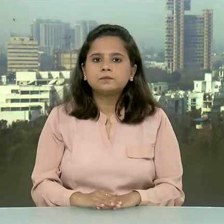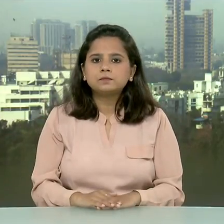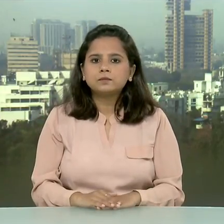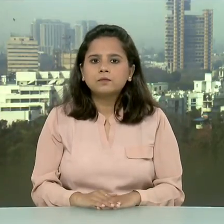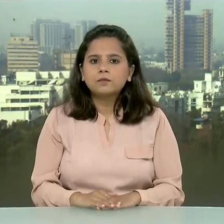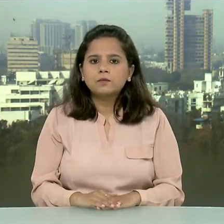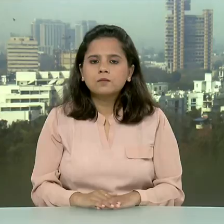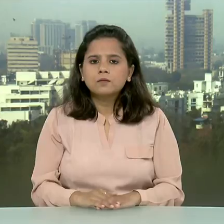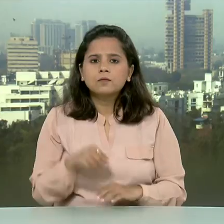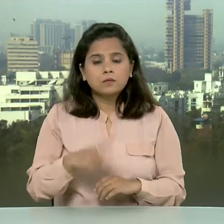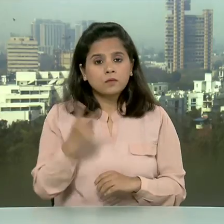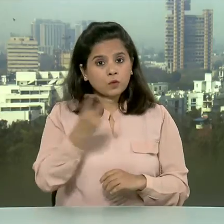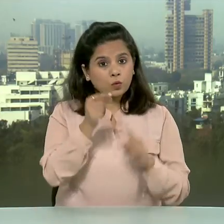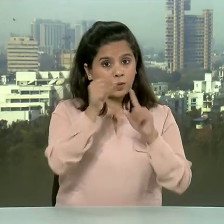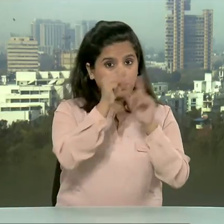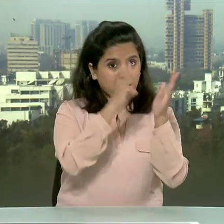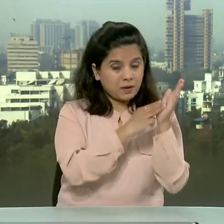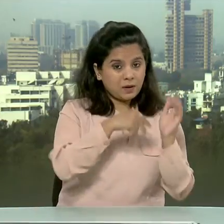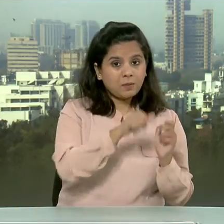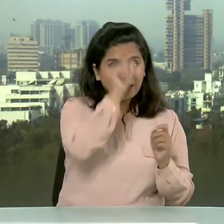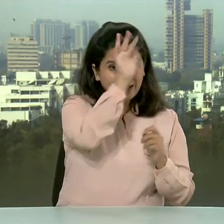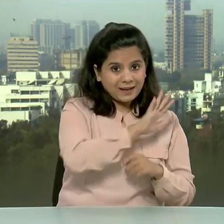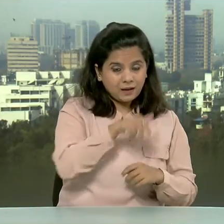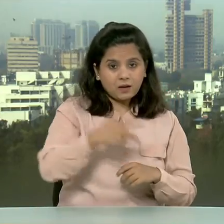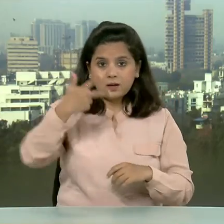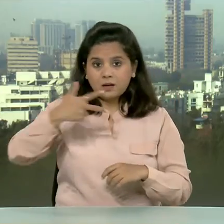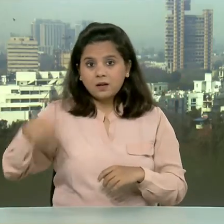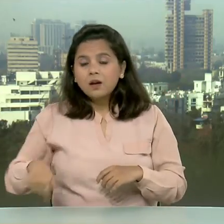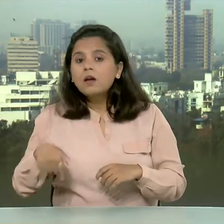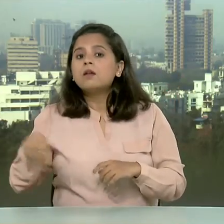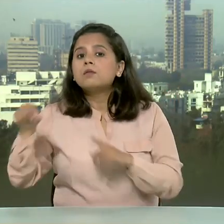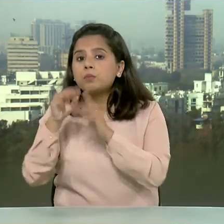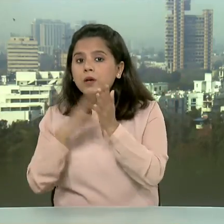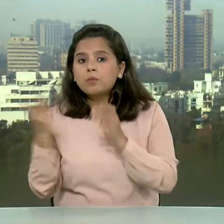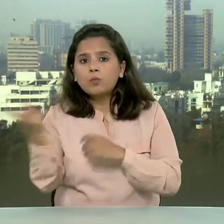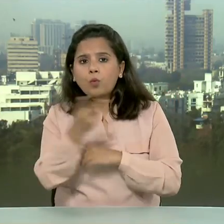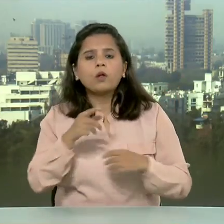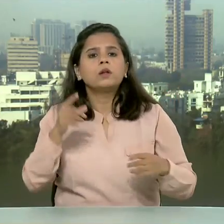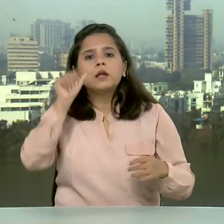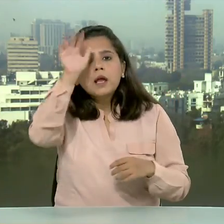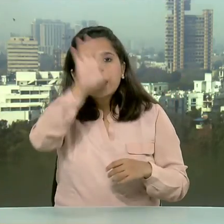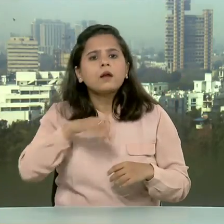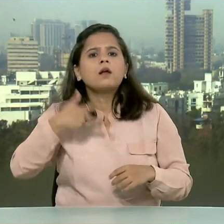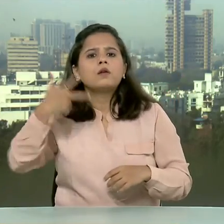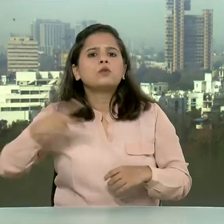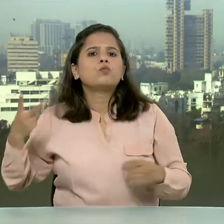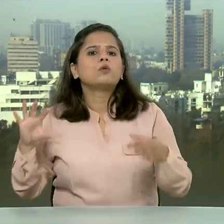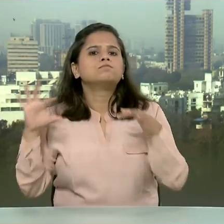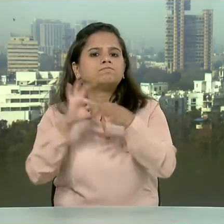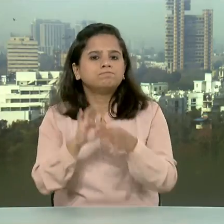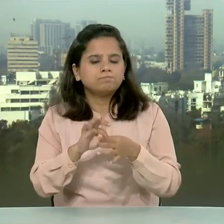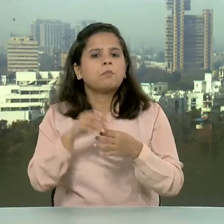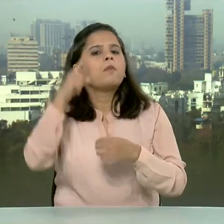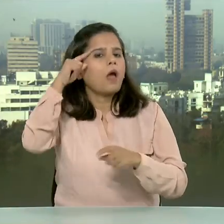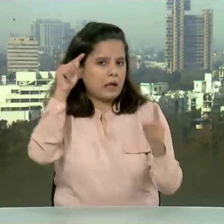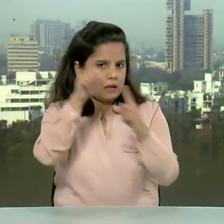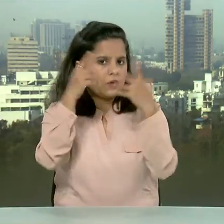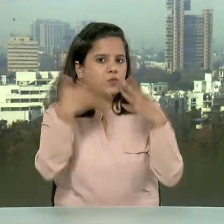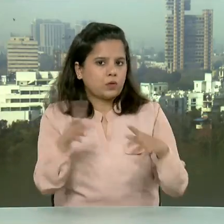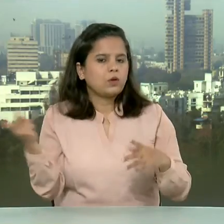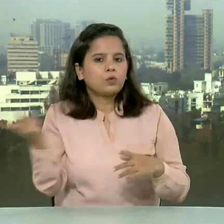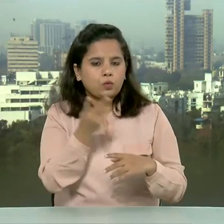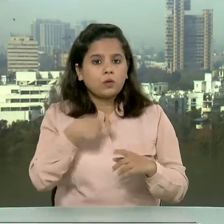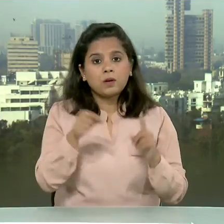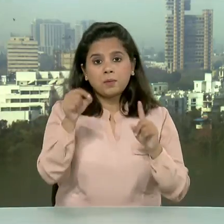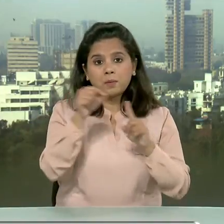The two Prime Ministers agreed to elevate India-Denmark relations to a green strategic partnership Our Prime